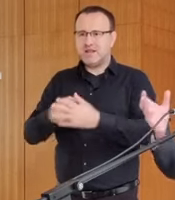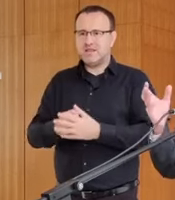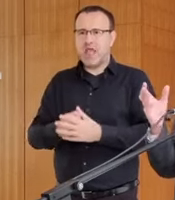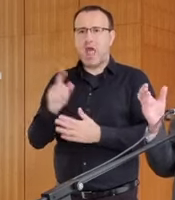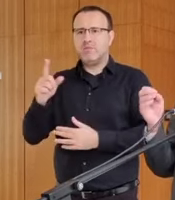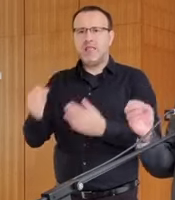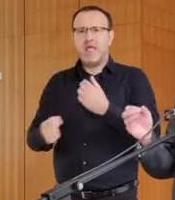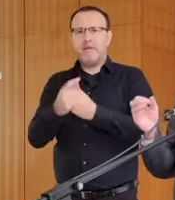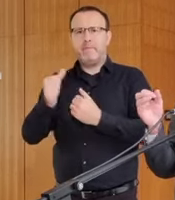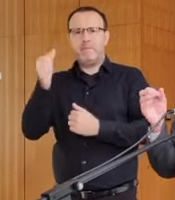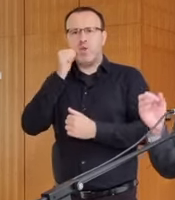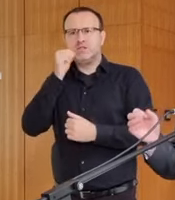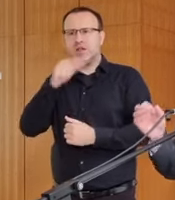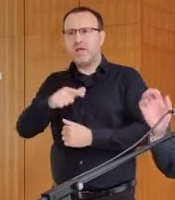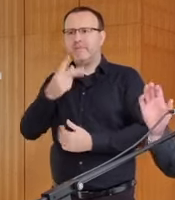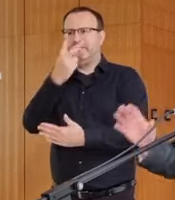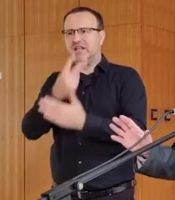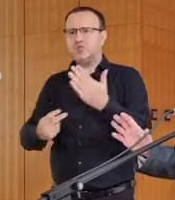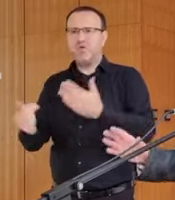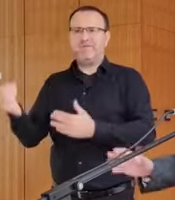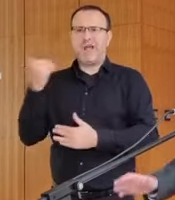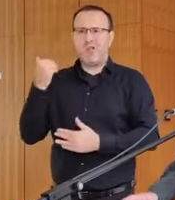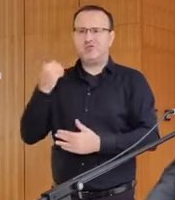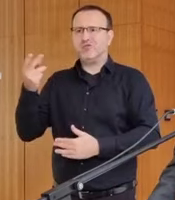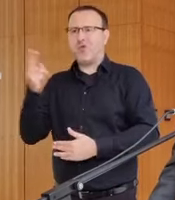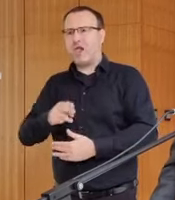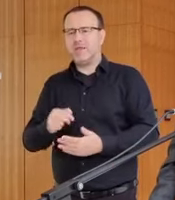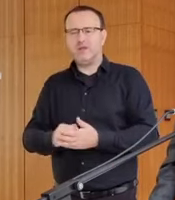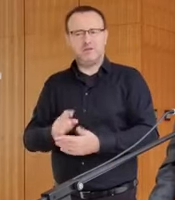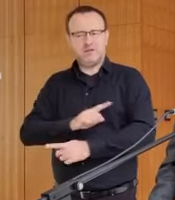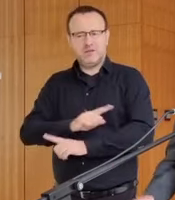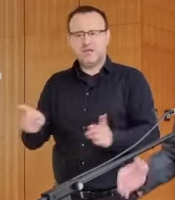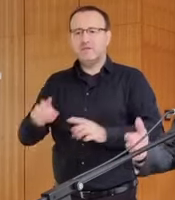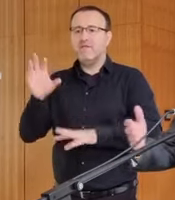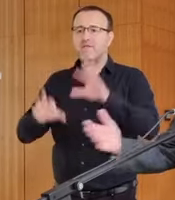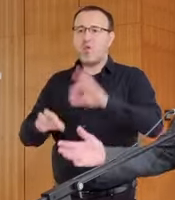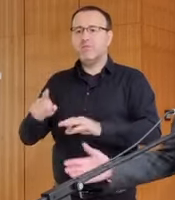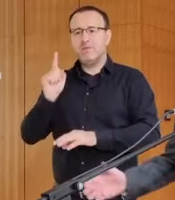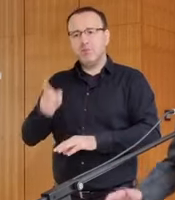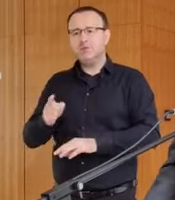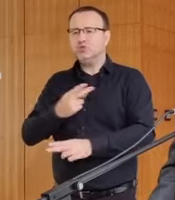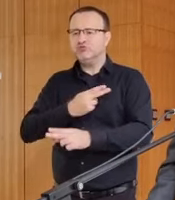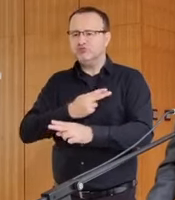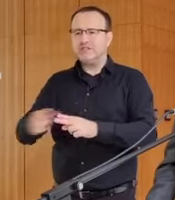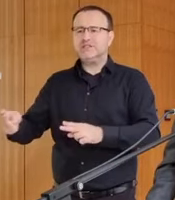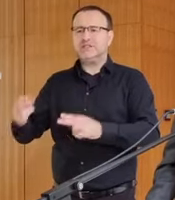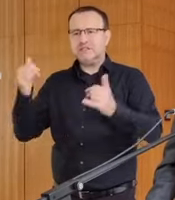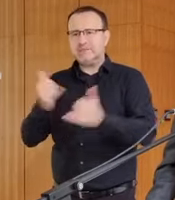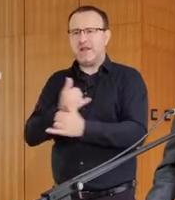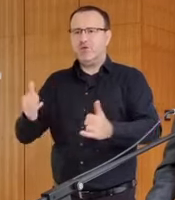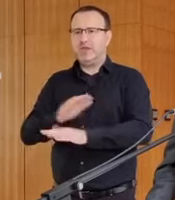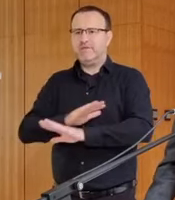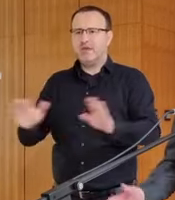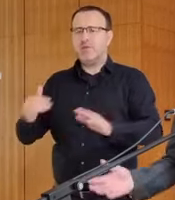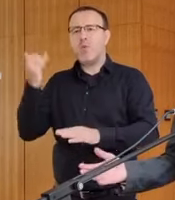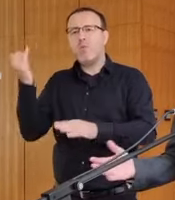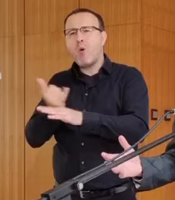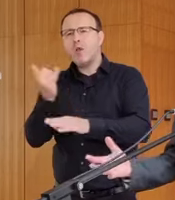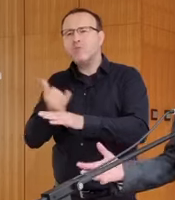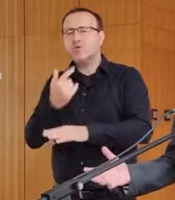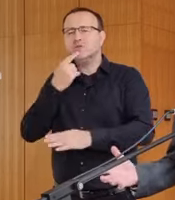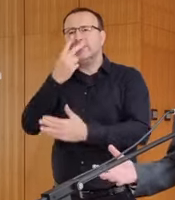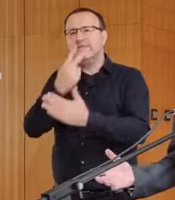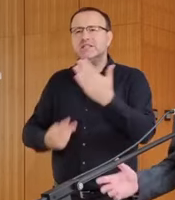nevzbudzovalo nič z toho, čo prebehne žiadnej pochybnosti. Lebo